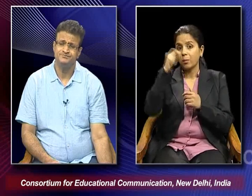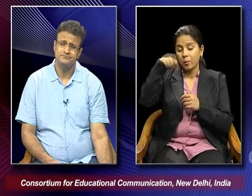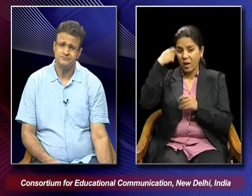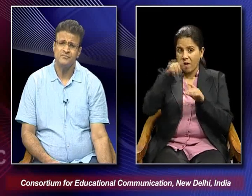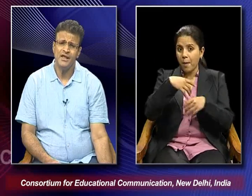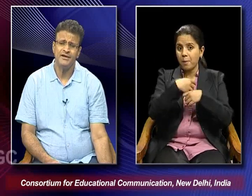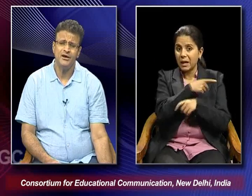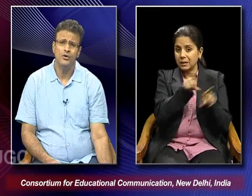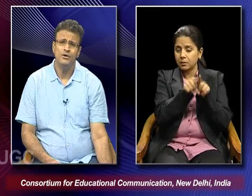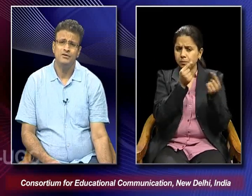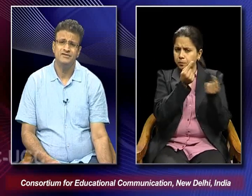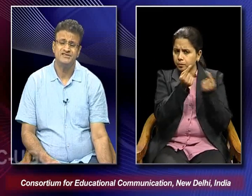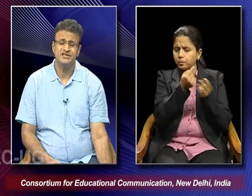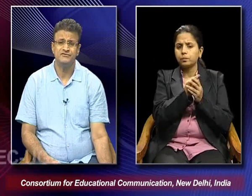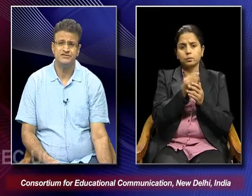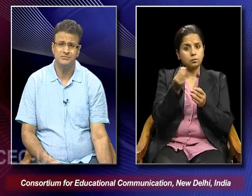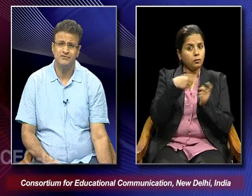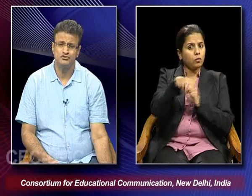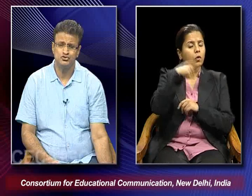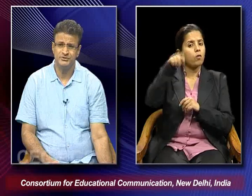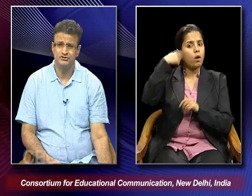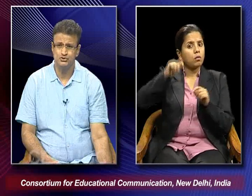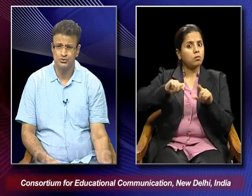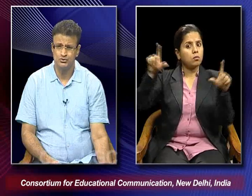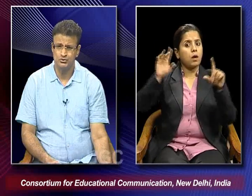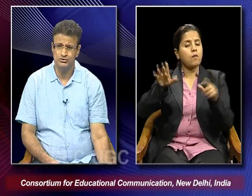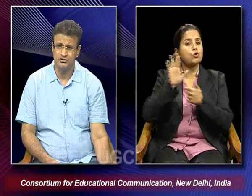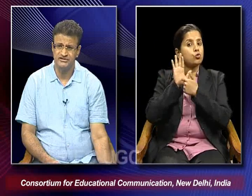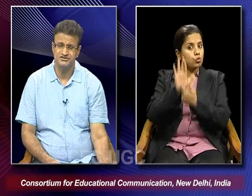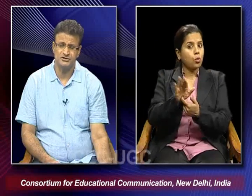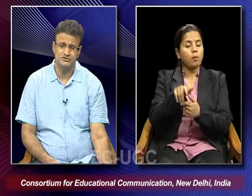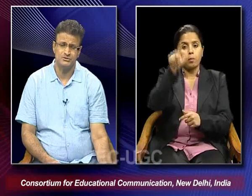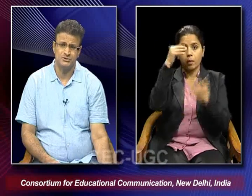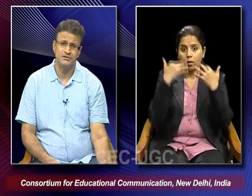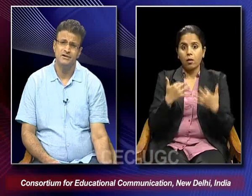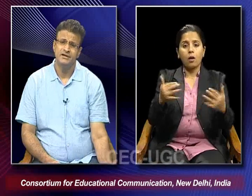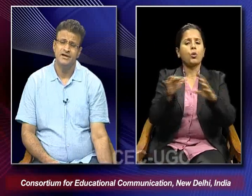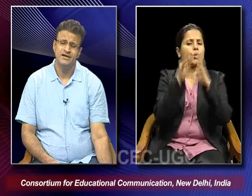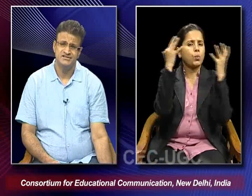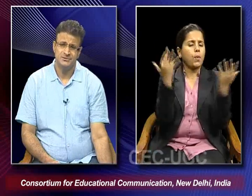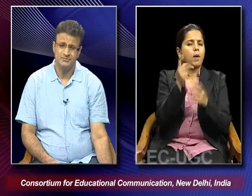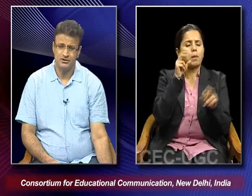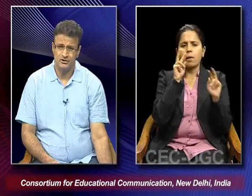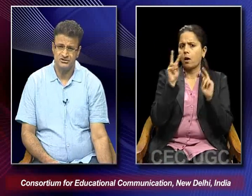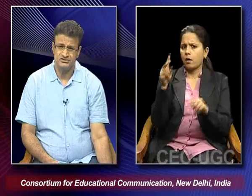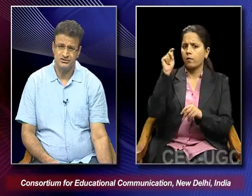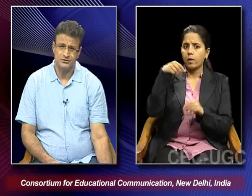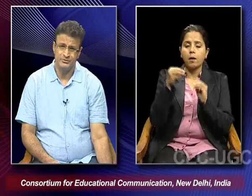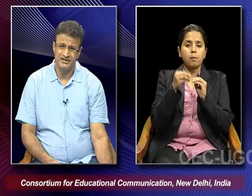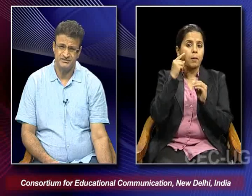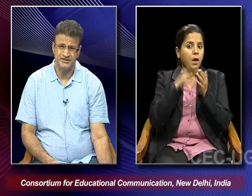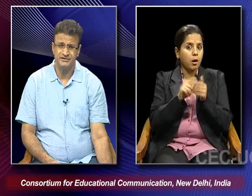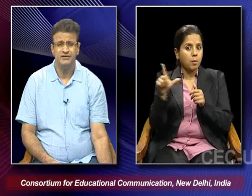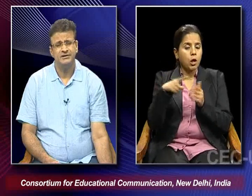and how when such kind of a cinema was also being shown to the audience across the world as Bemalroy's